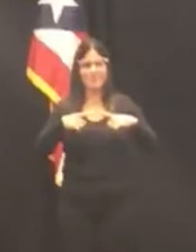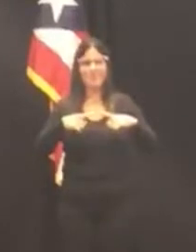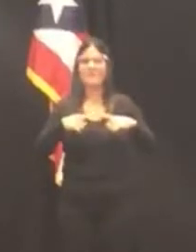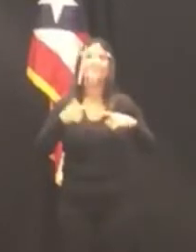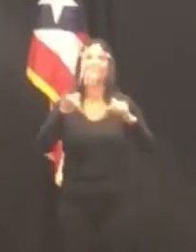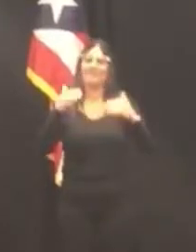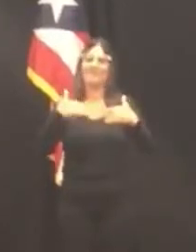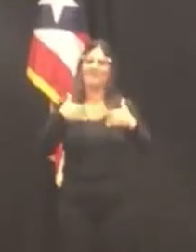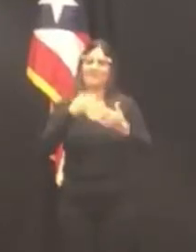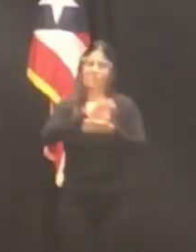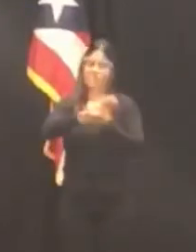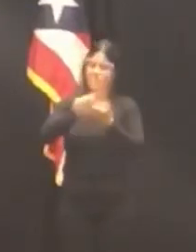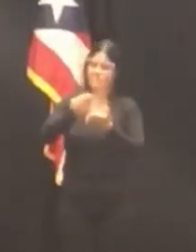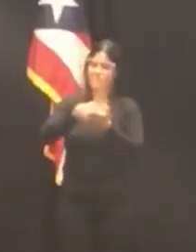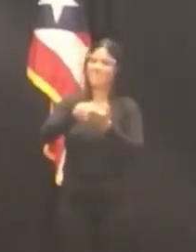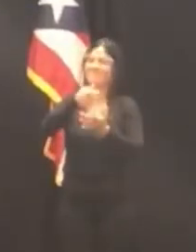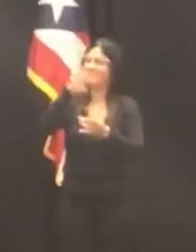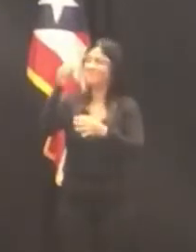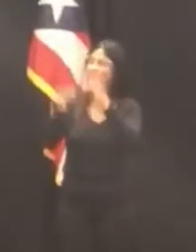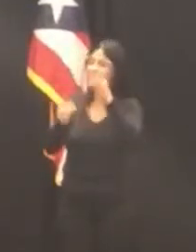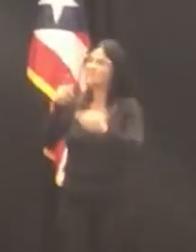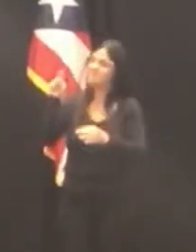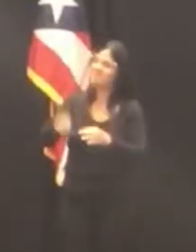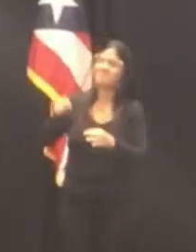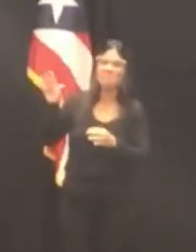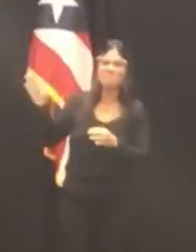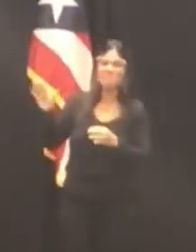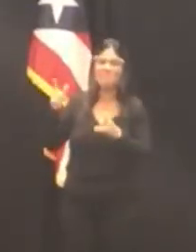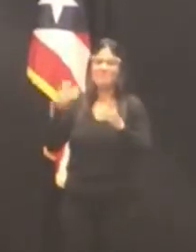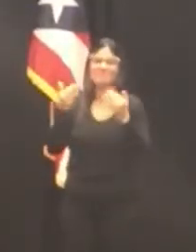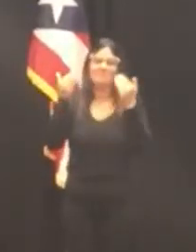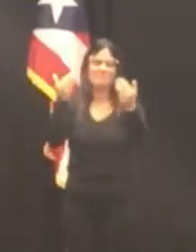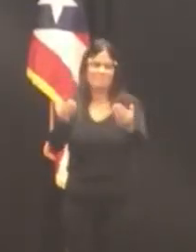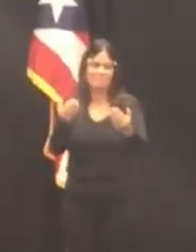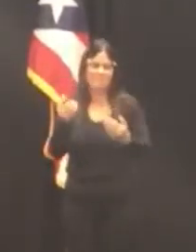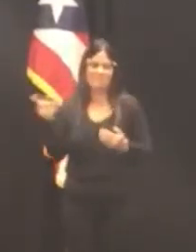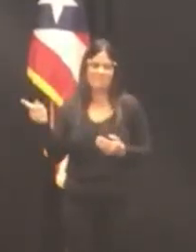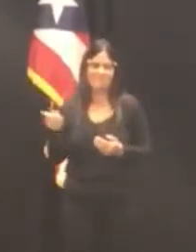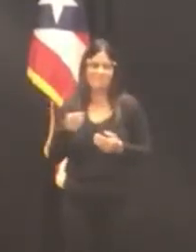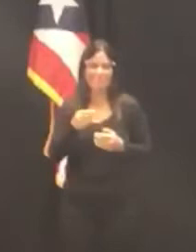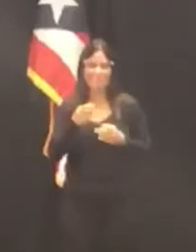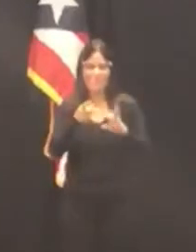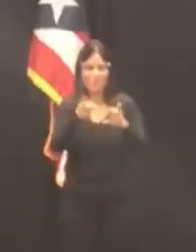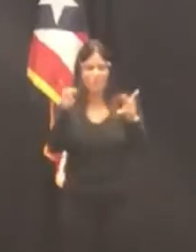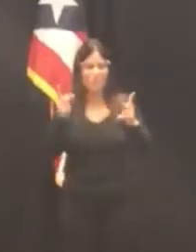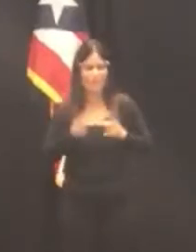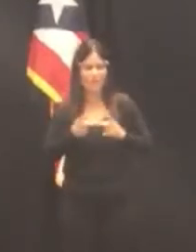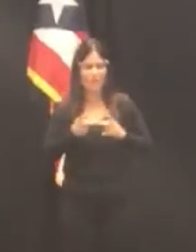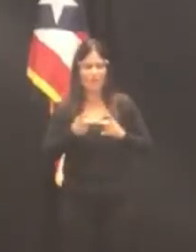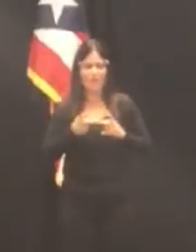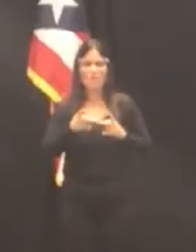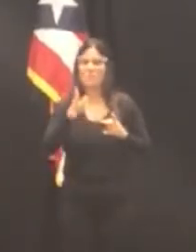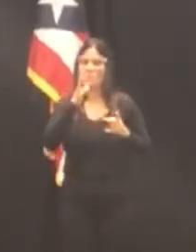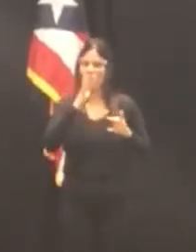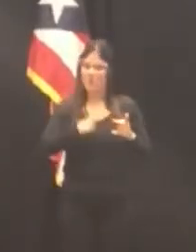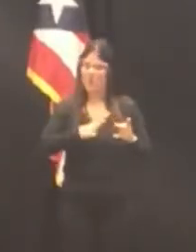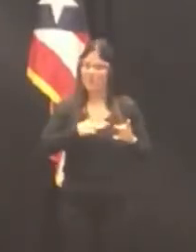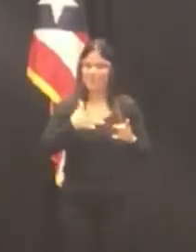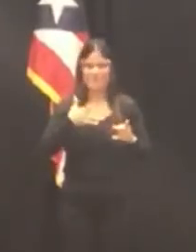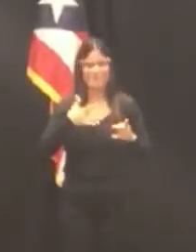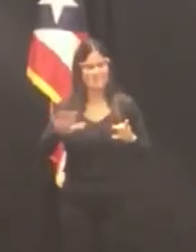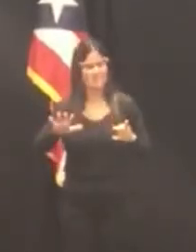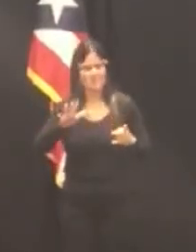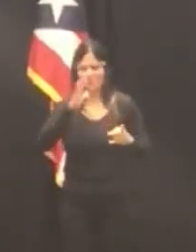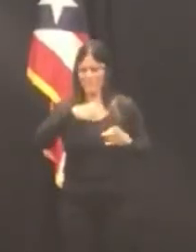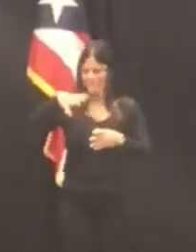asociado del Tribunal Supremo. Un espacio ganado por las mujeres cuando la jueza Rodríguez